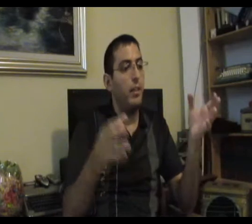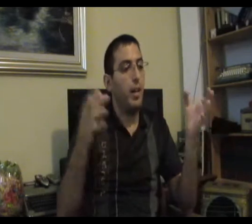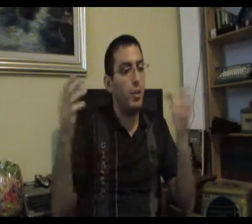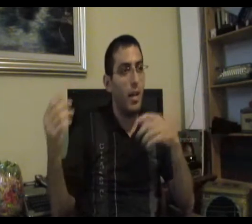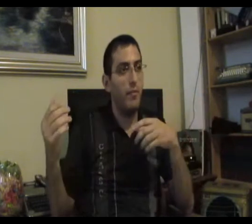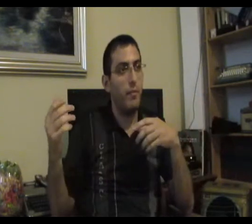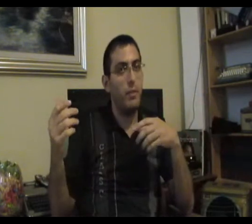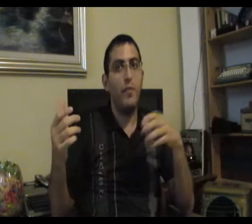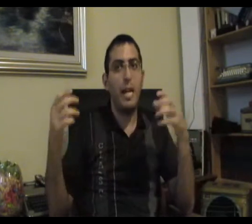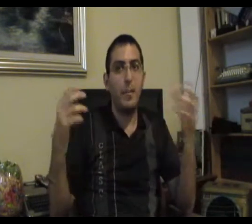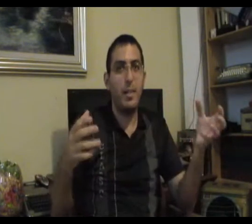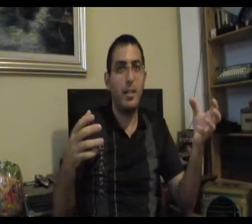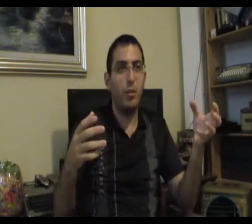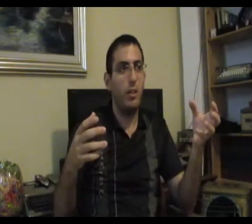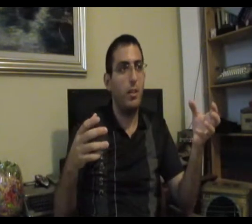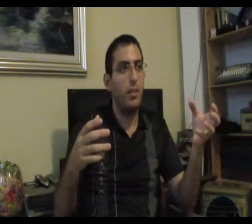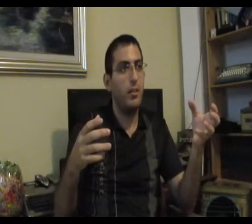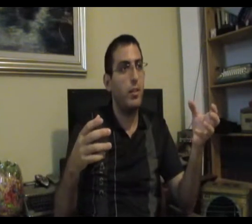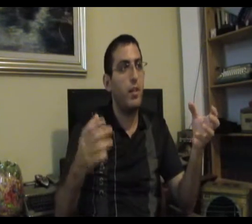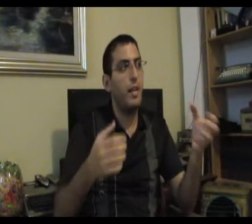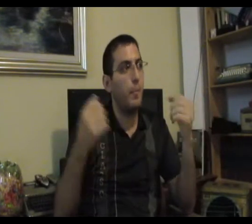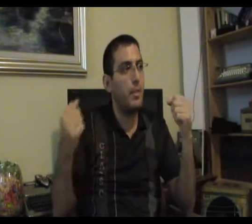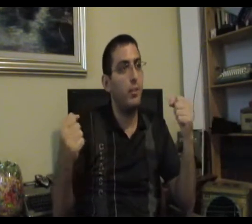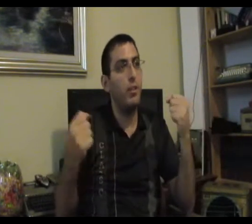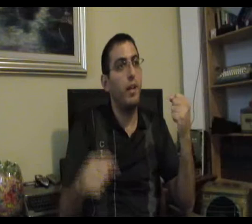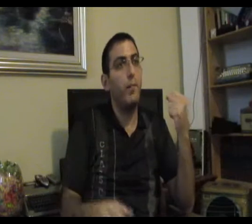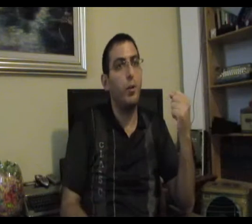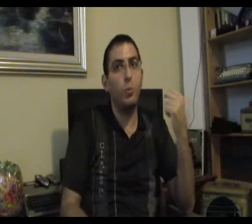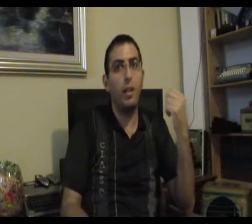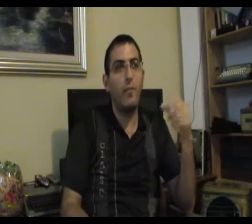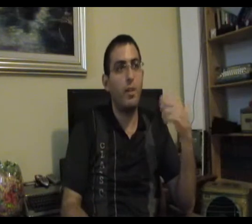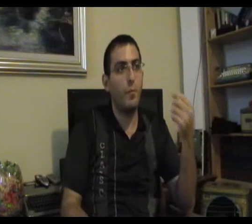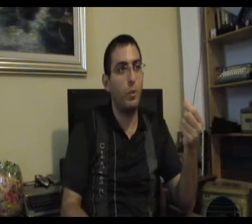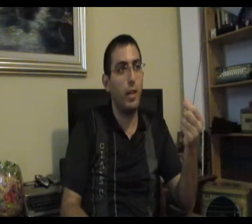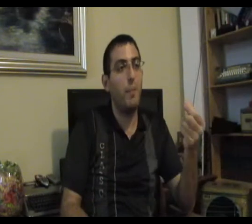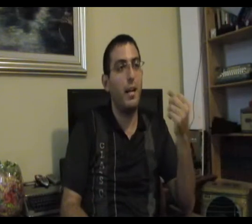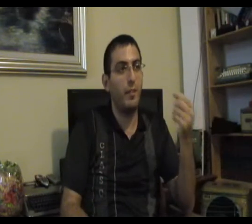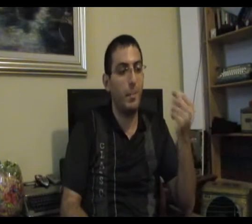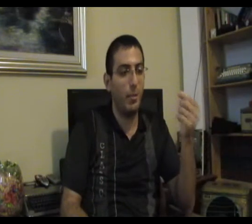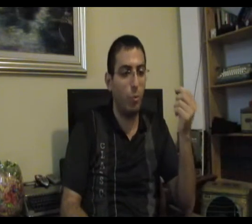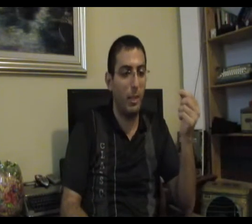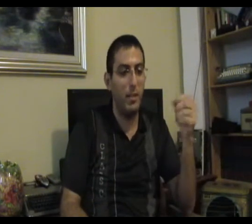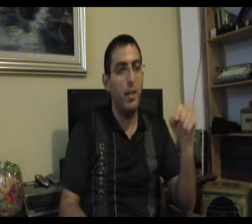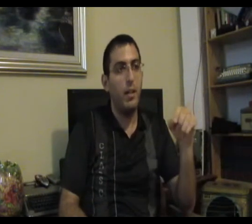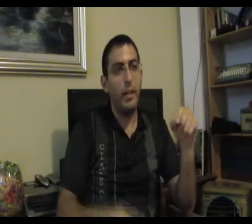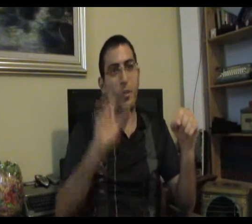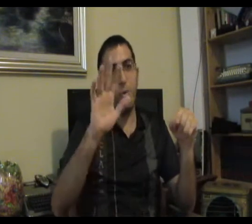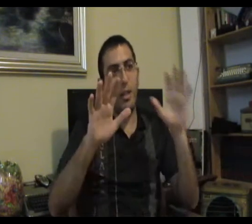עכשיו ללפני המפץ הגדול זה שלפני המפץ הגדול הדברים לא היו מוגדרים עכשיו הם מוגדרים. מה הכוון? מה לדוגמה? נגיד זאת כשתי